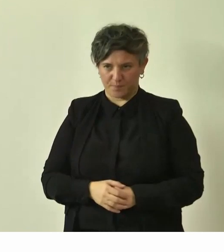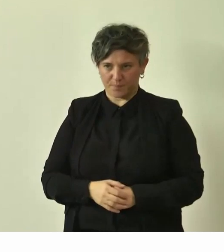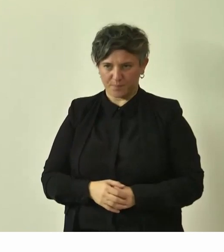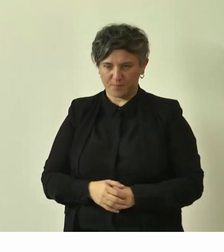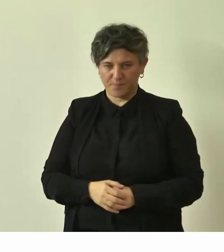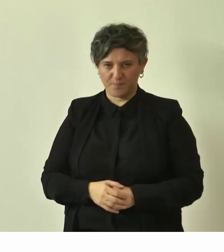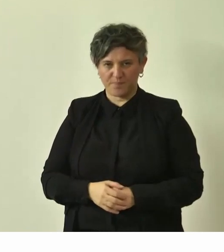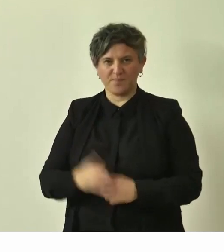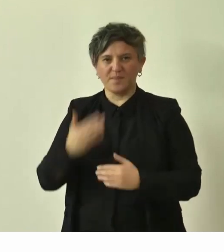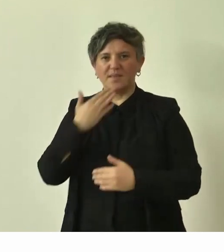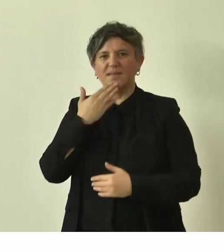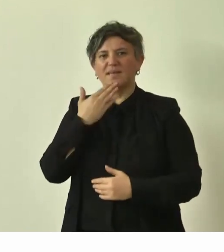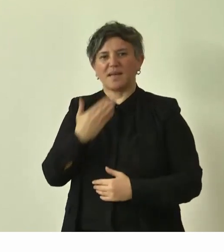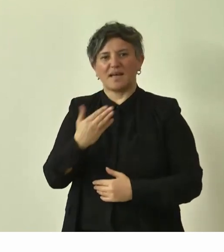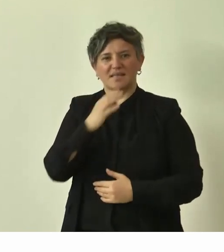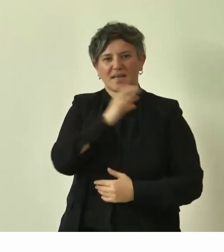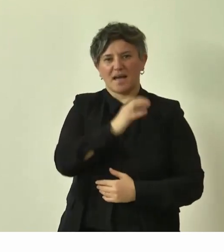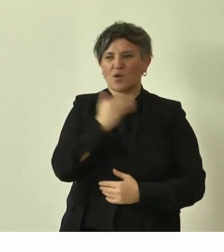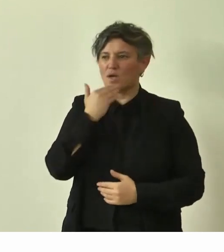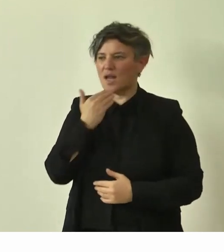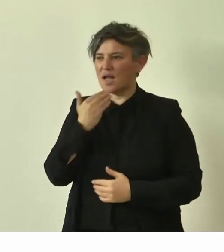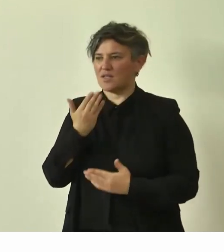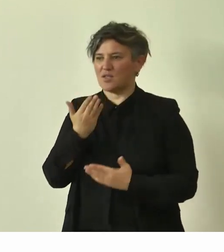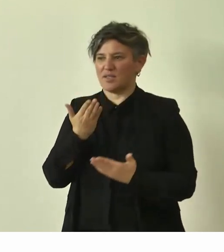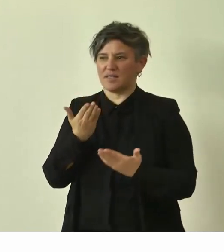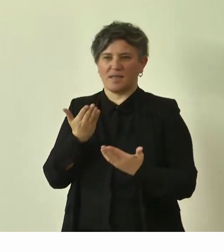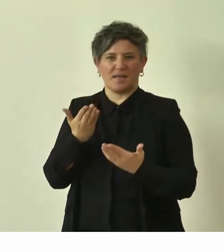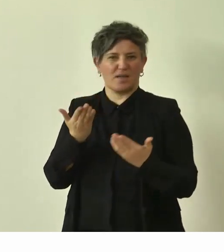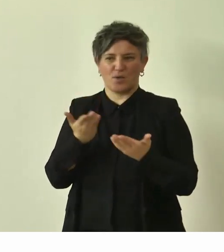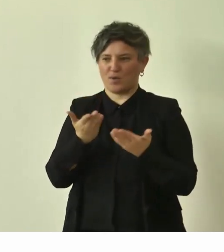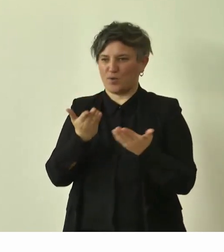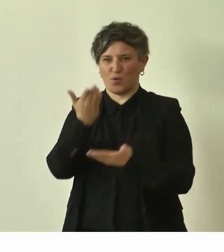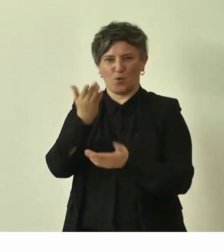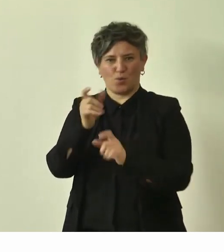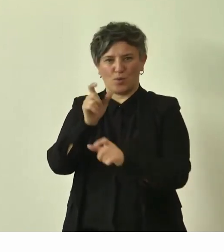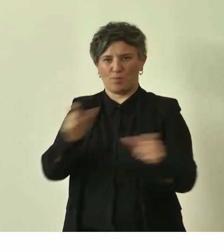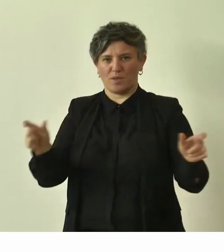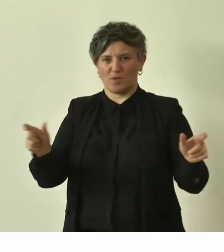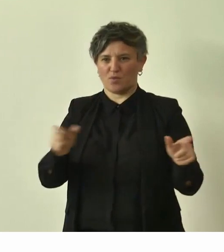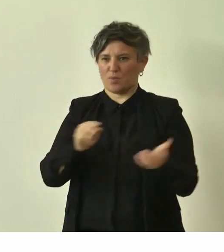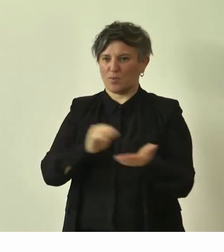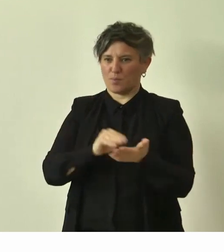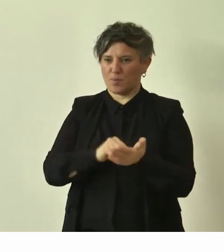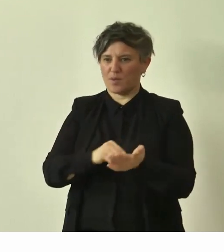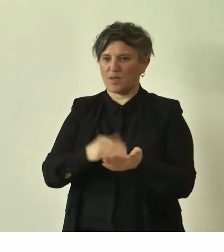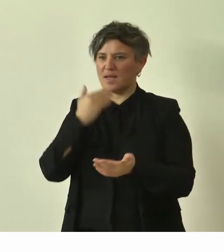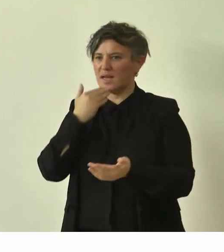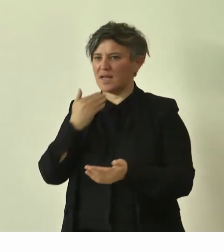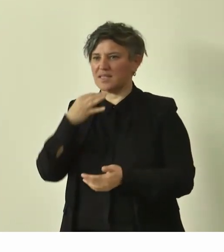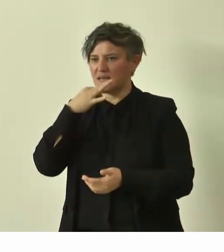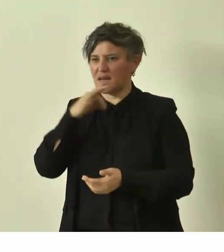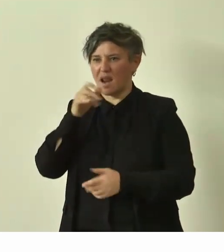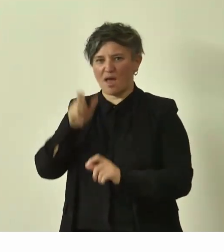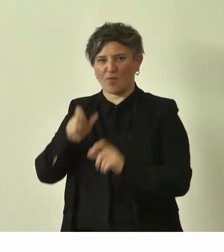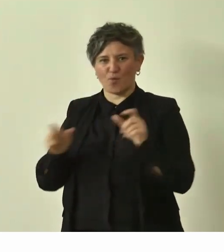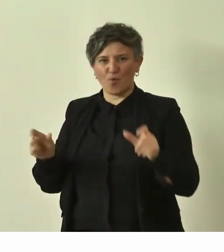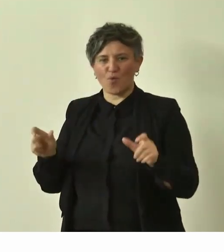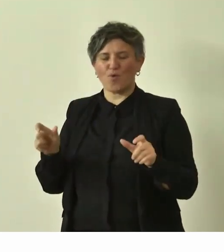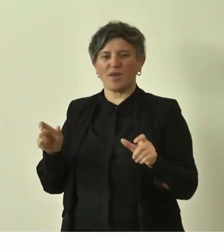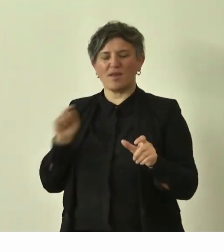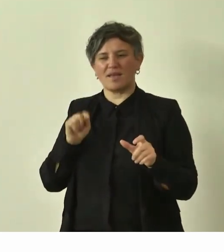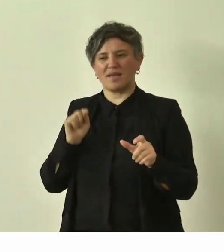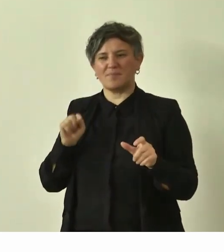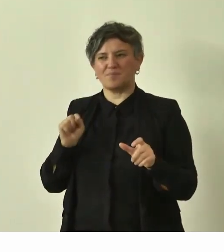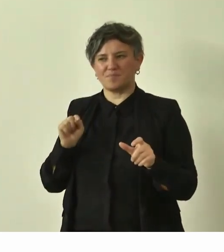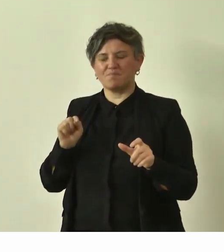Grazie Carlo e grazie a tutti coloro che hanno partecipato oggi e ai relatori che hanno consentito